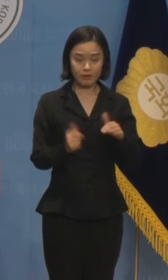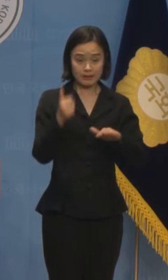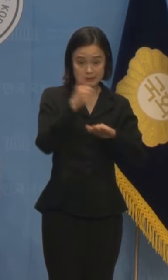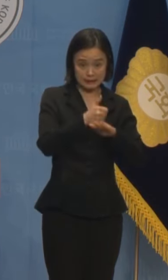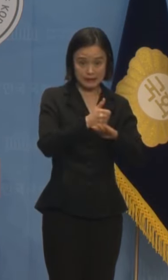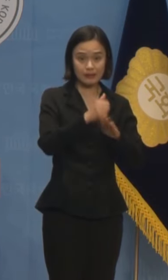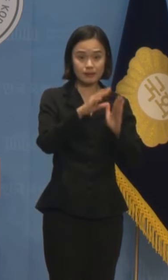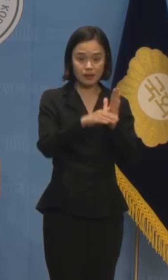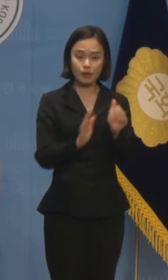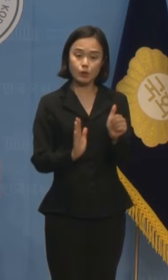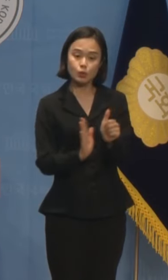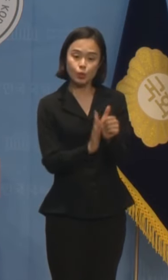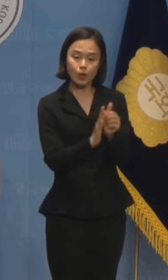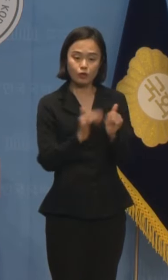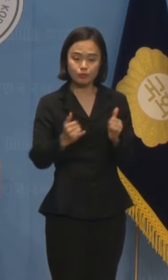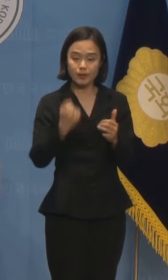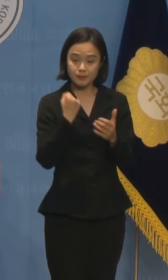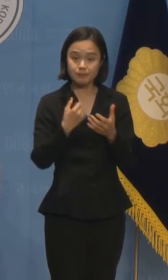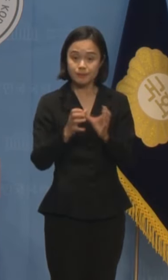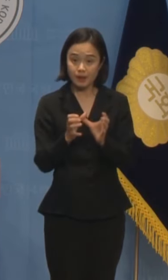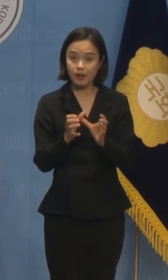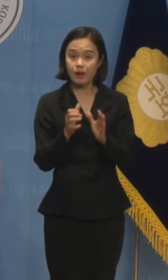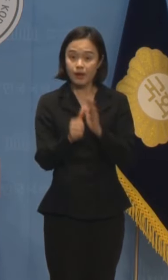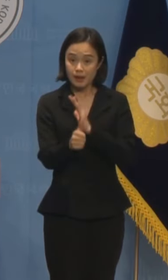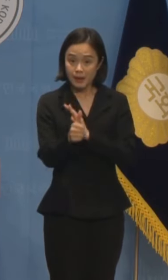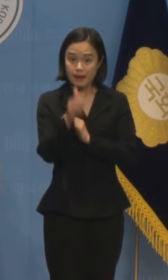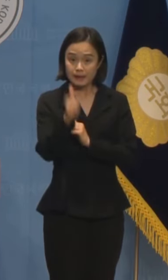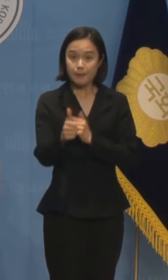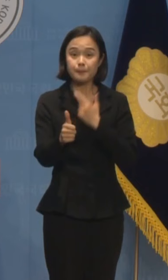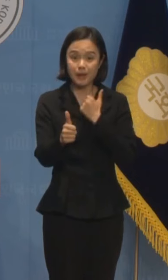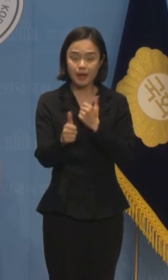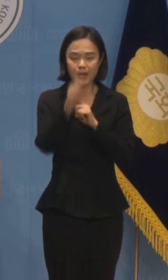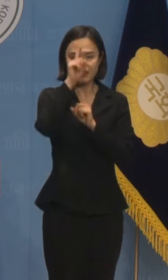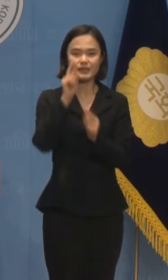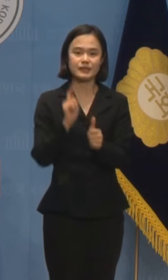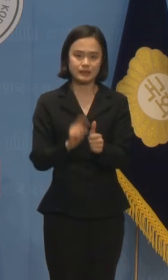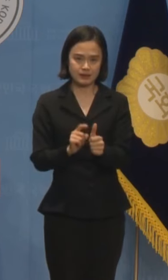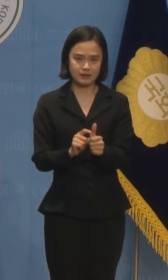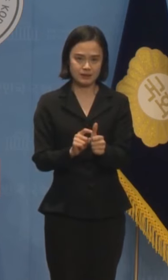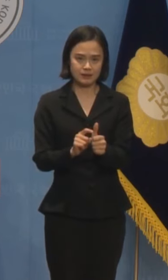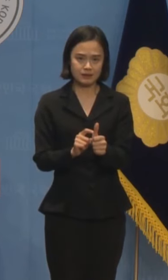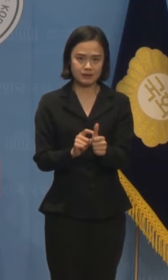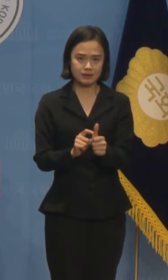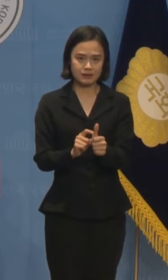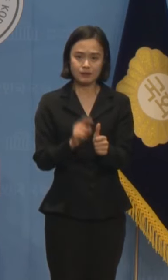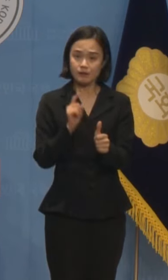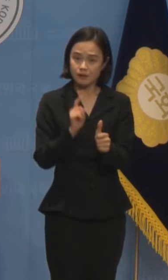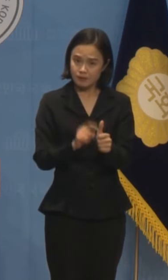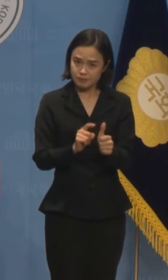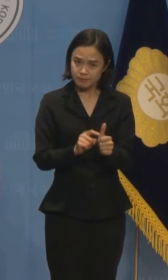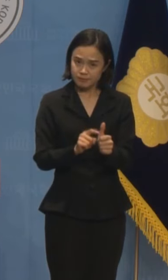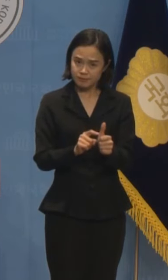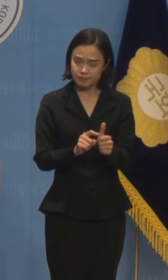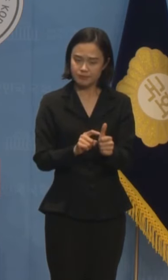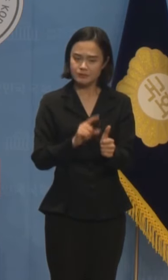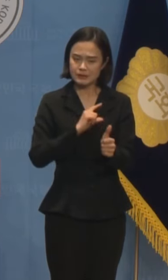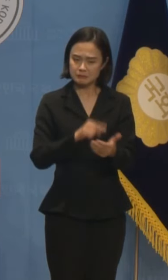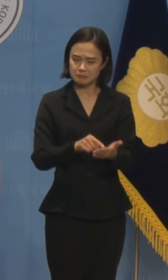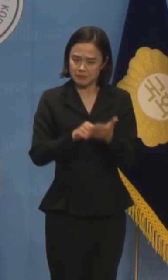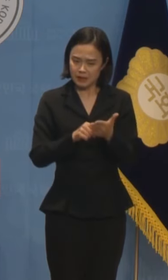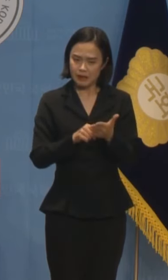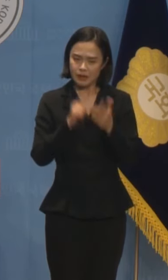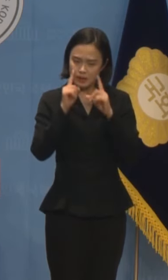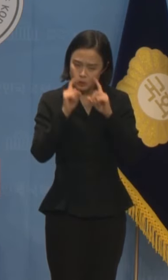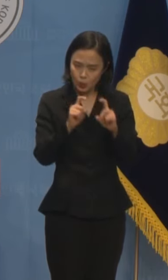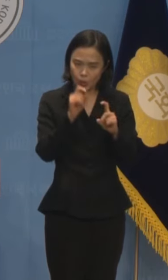당대표가 이준석 의원입니다. 지금까지 이준석 의원이 언급될 때마다 사실이